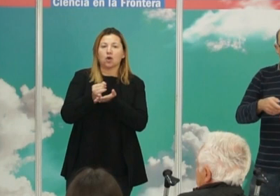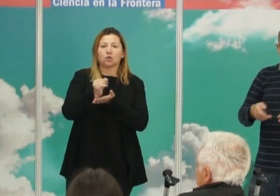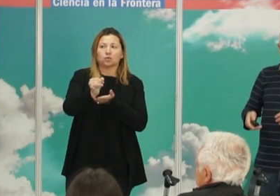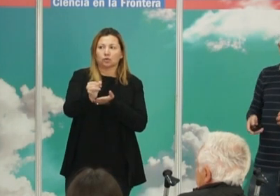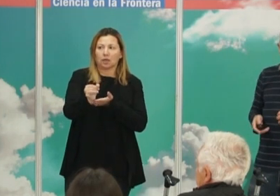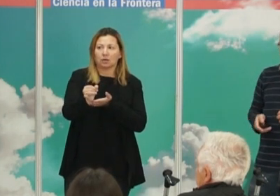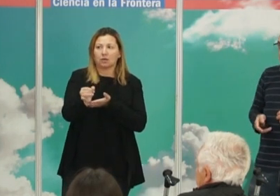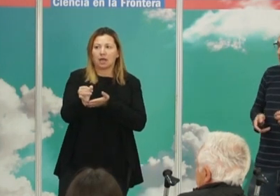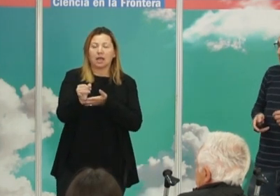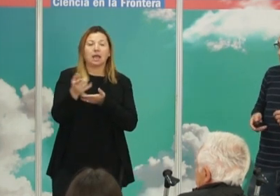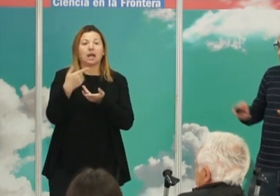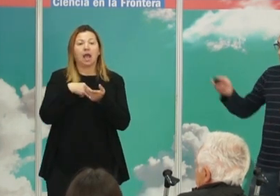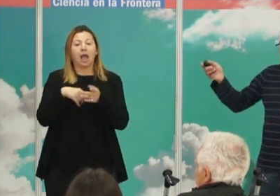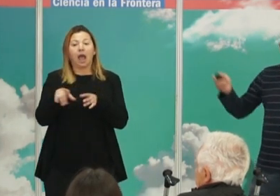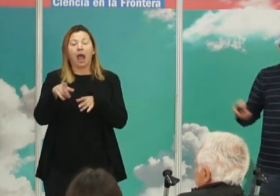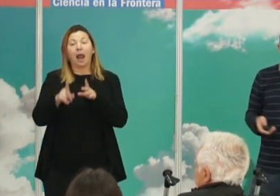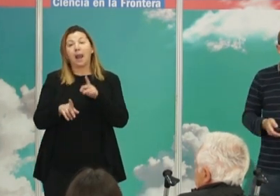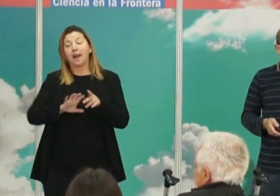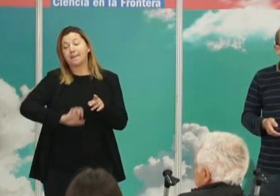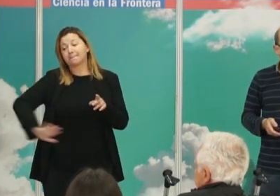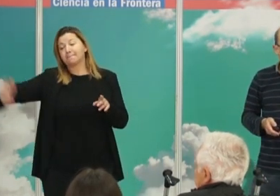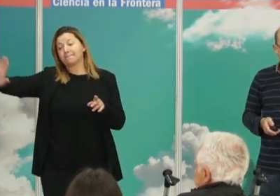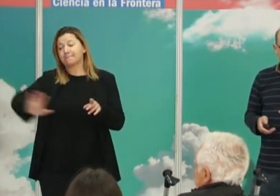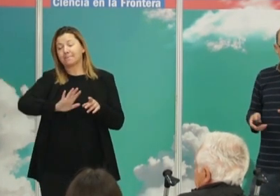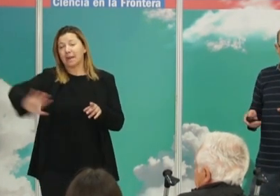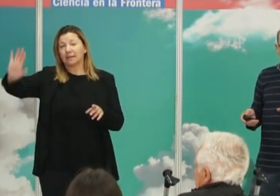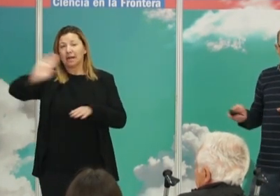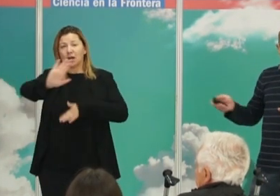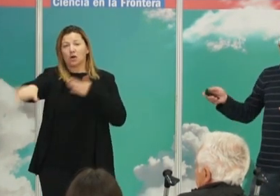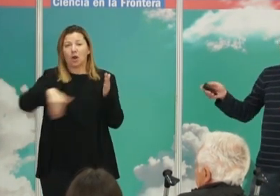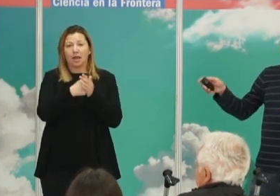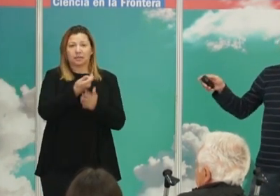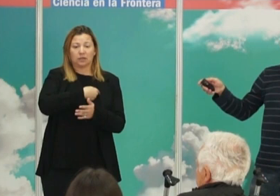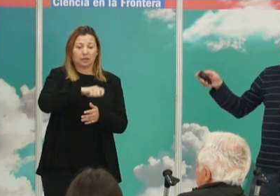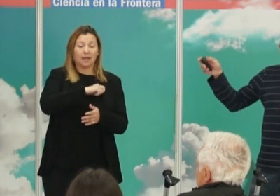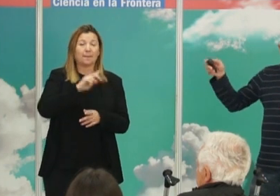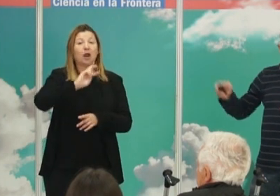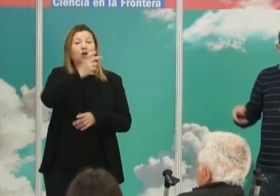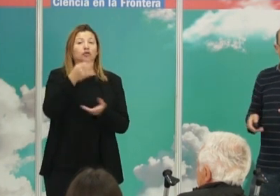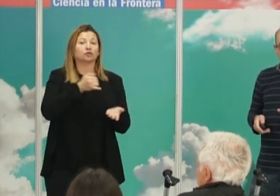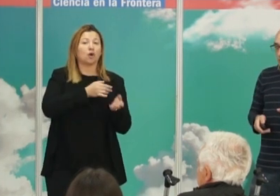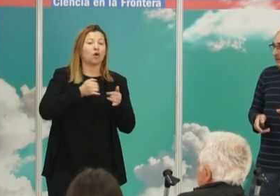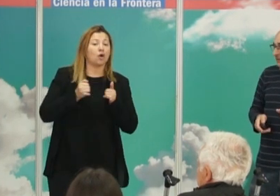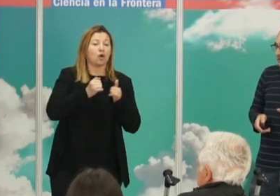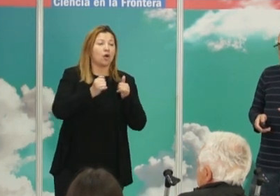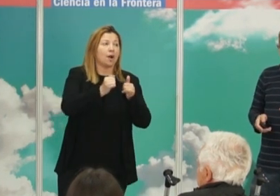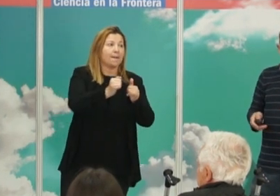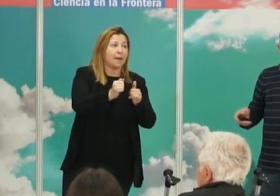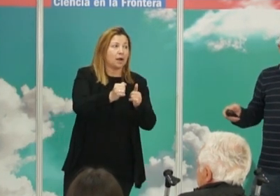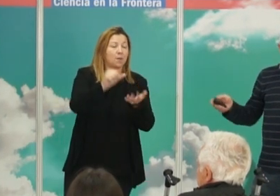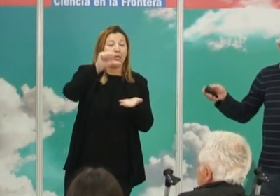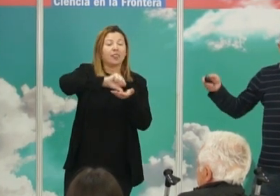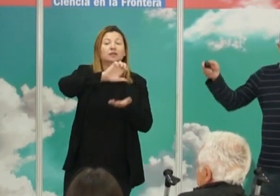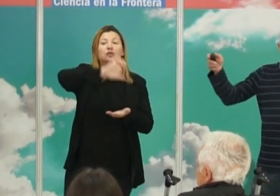Mediterráneo, por la orilla norte del Mediterráneo y llega muy rápido hasta la Península Ibérica y otra ruta que penetra en el centro de Europa a través del